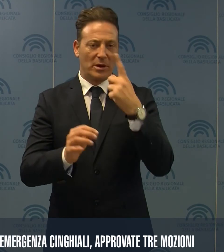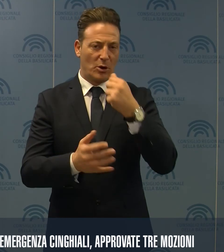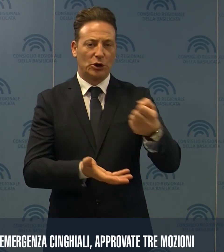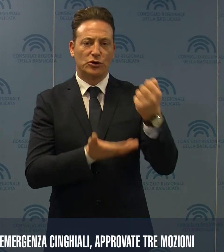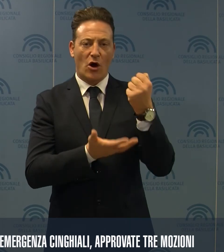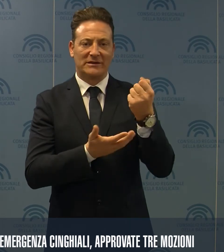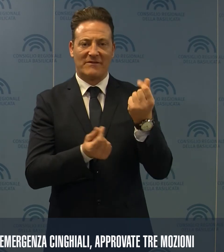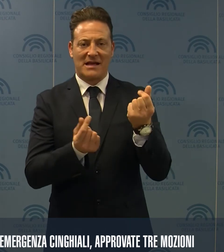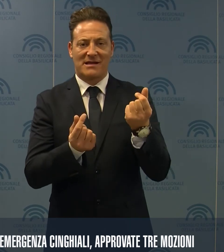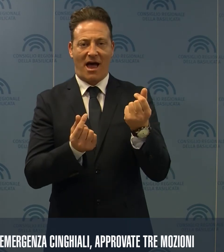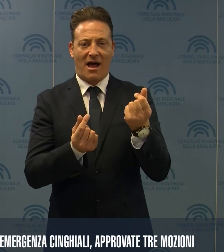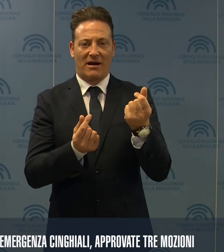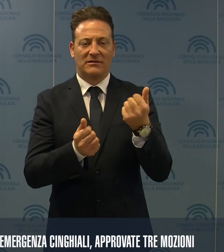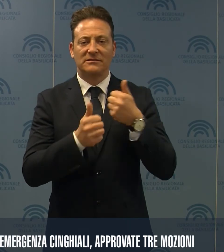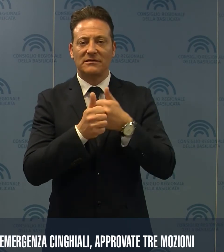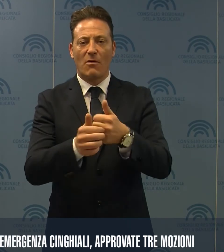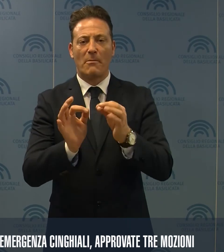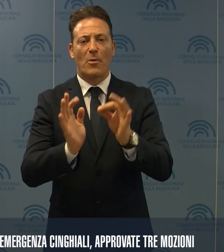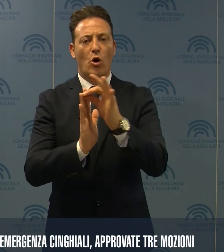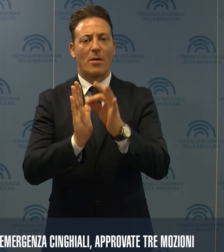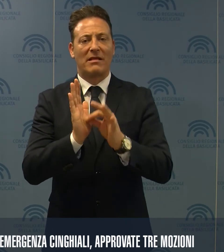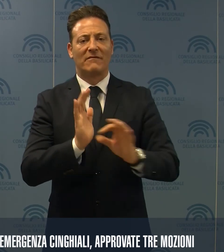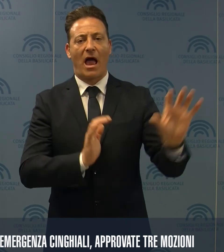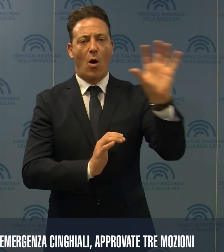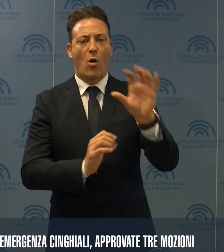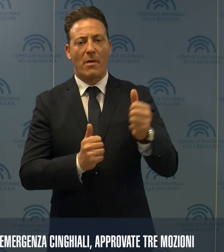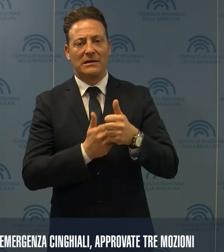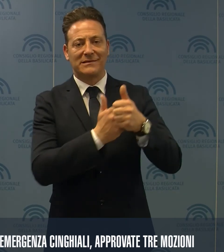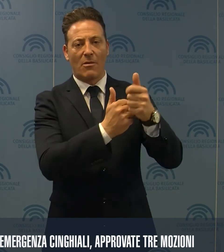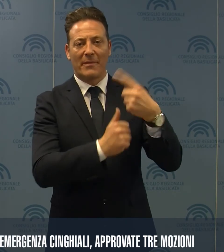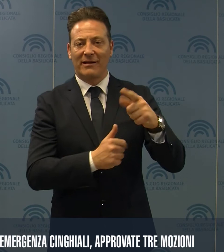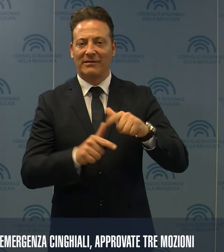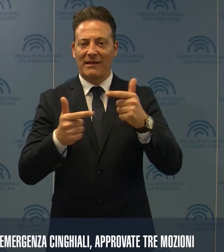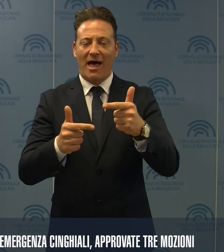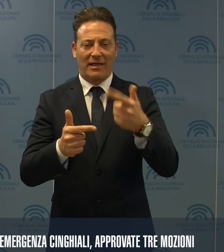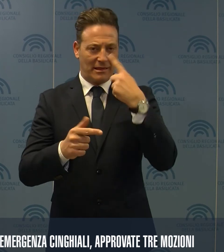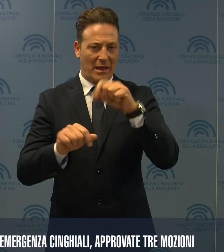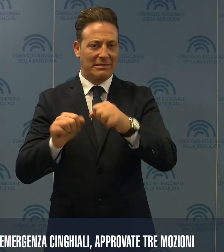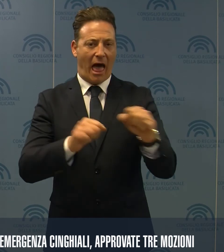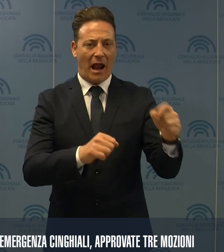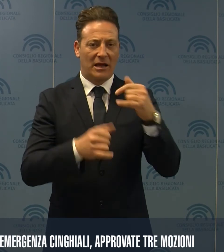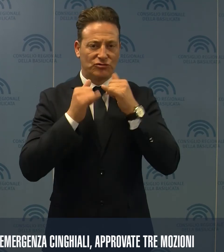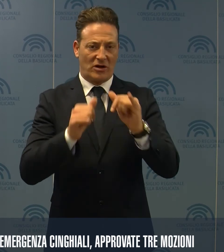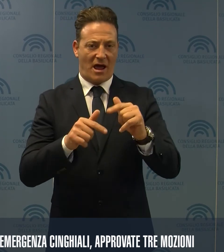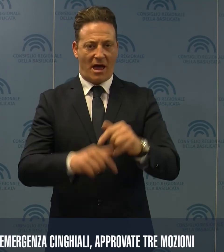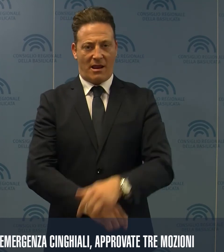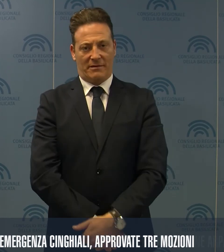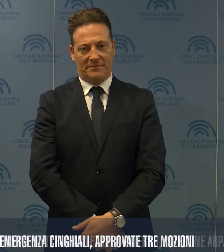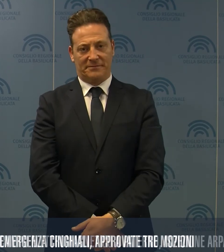finanziarie in conformità con la normativa europea per riuscire a riparare i danni da fauna selvatica.